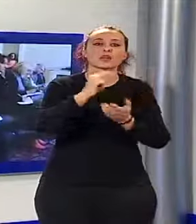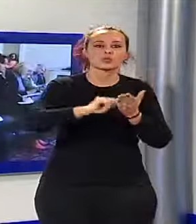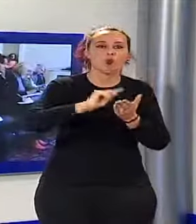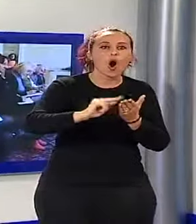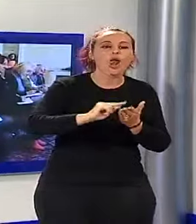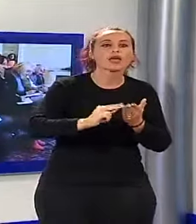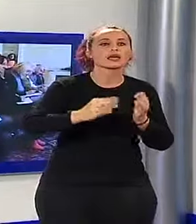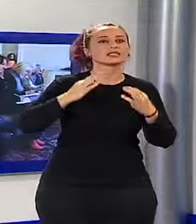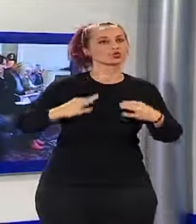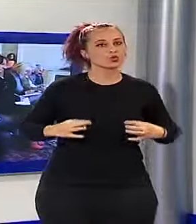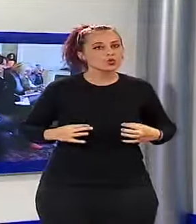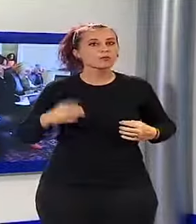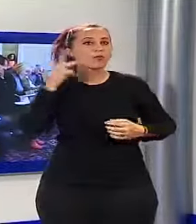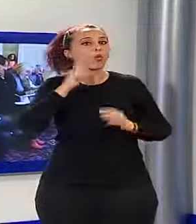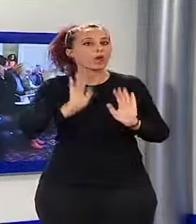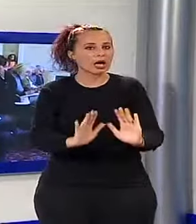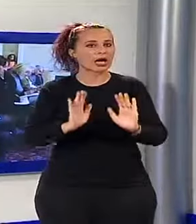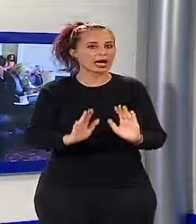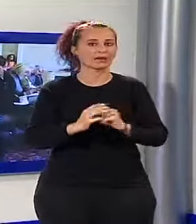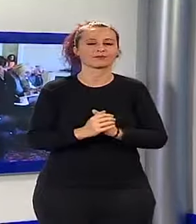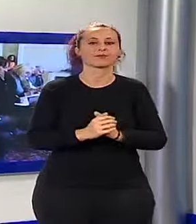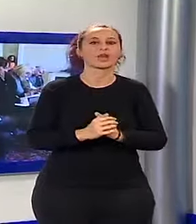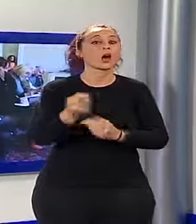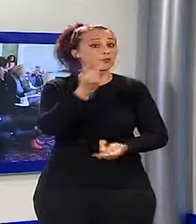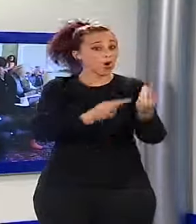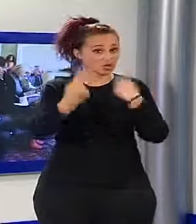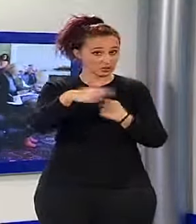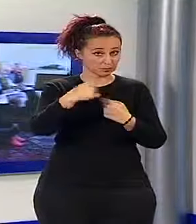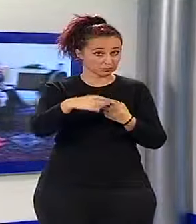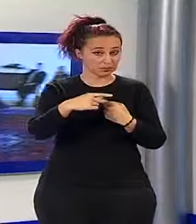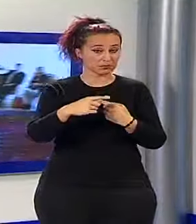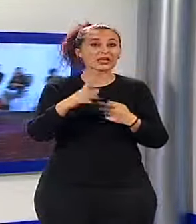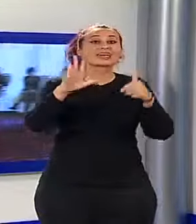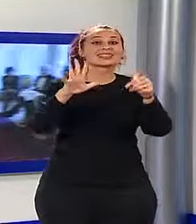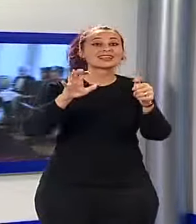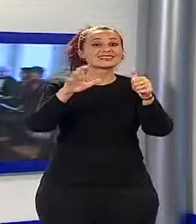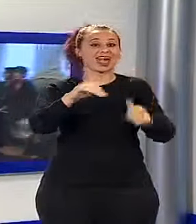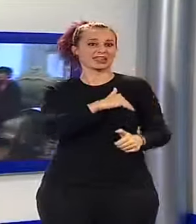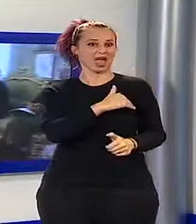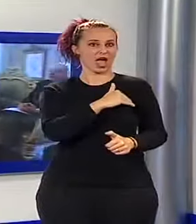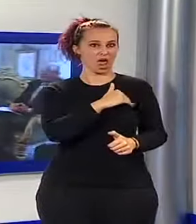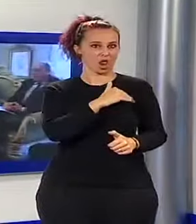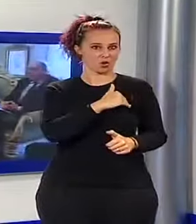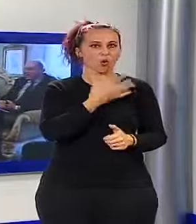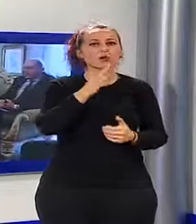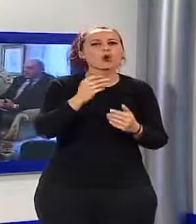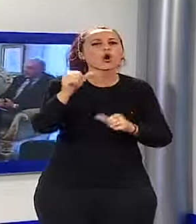del liceo Passaglia e dell'istituto Boccherini. Grazie al progetto i circa 60 l'unico involti hanno potuto